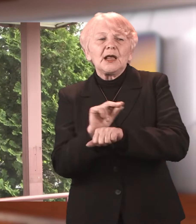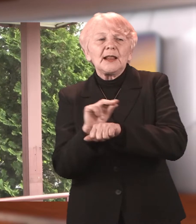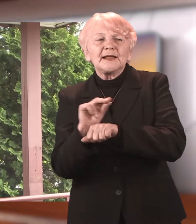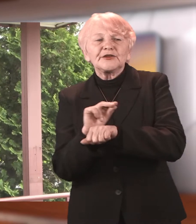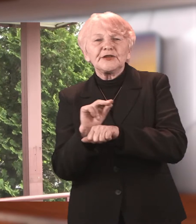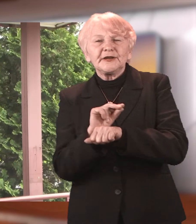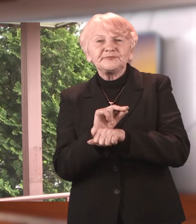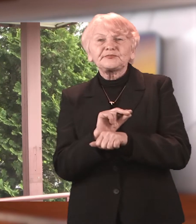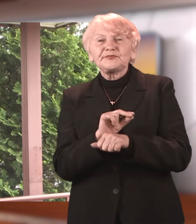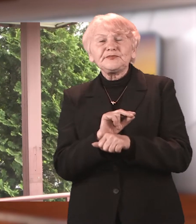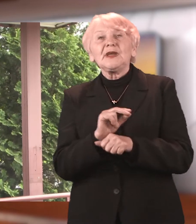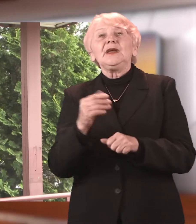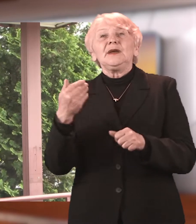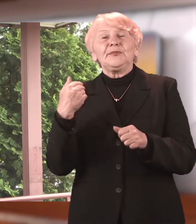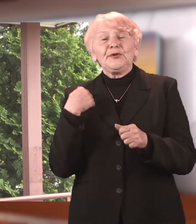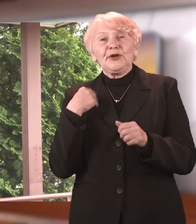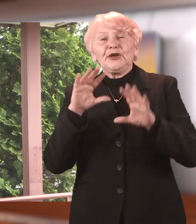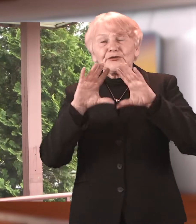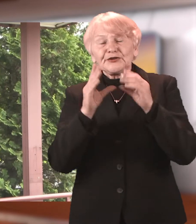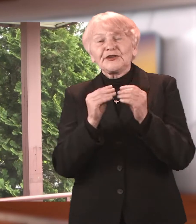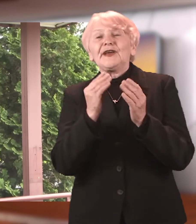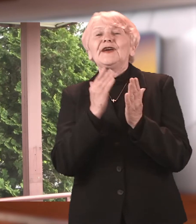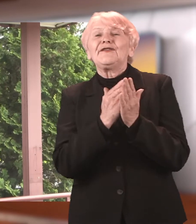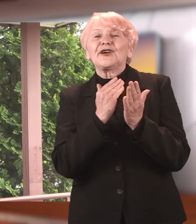sanitarnego, które oczywiście były stosowane.